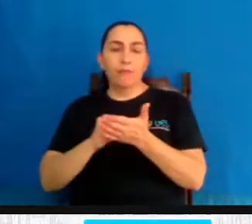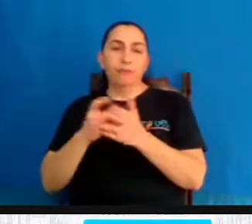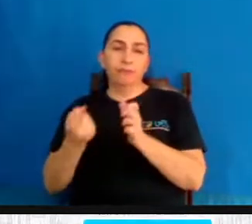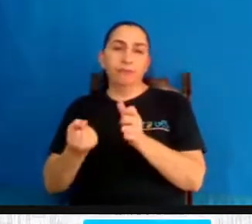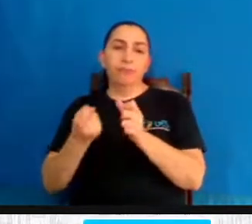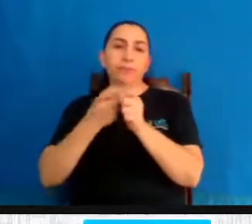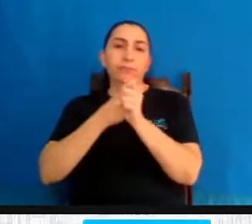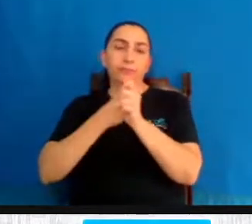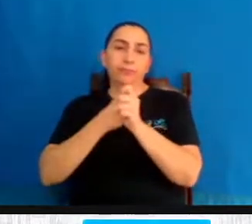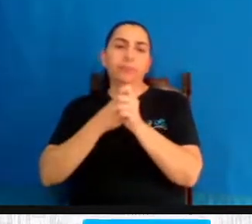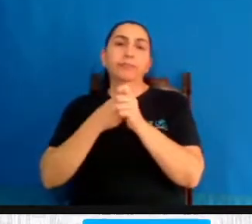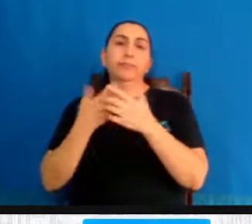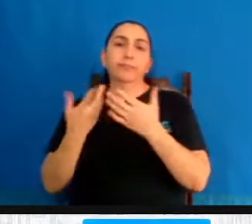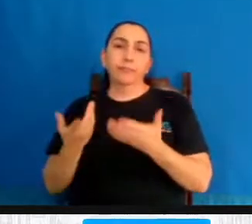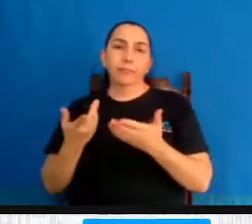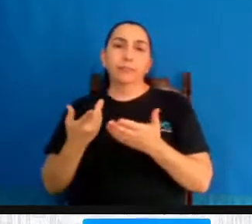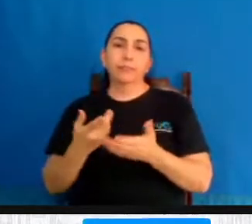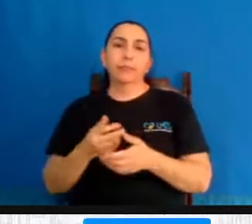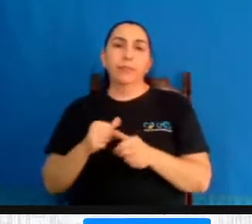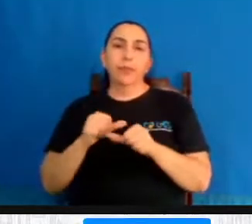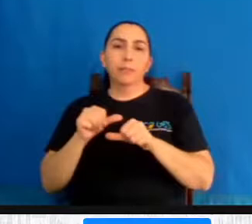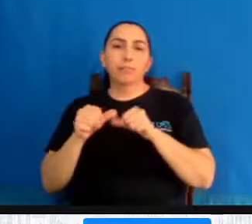caridade que cobra a multidão de pecados.